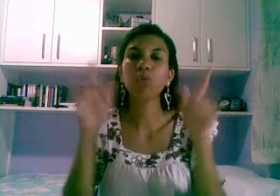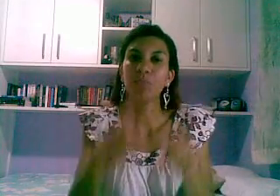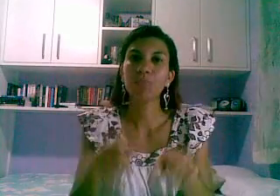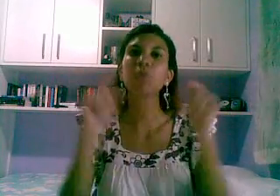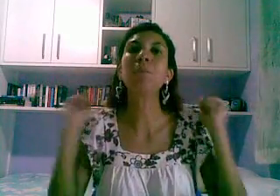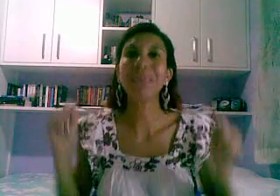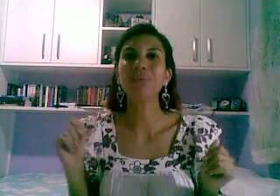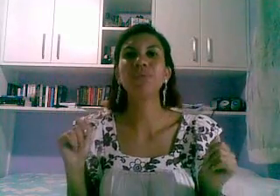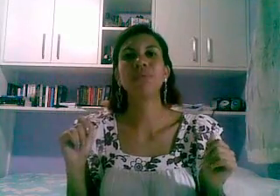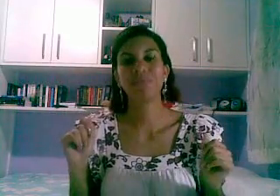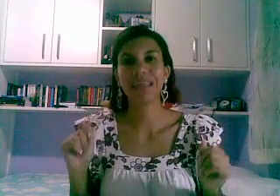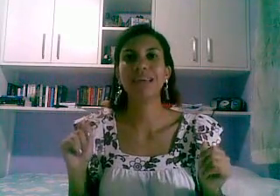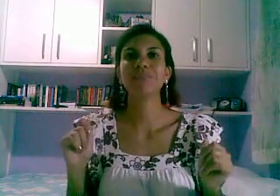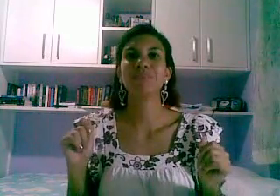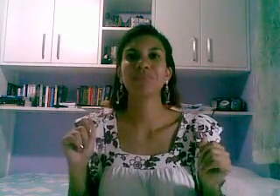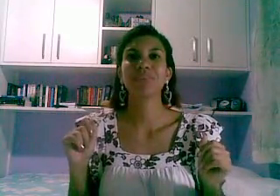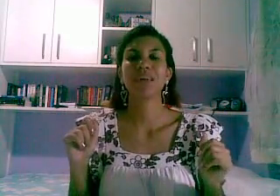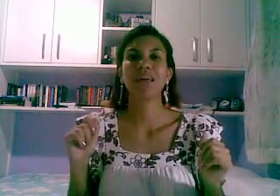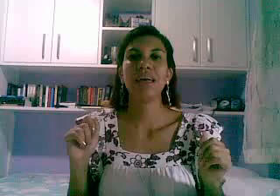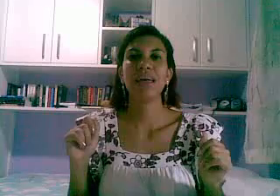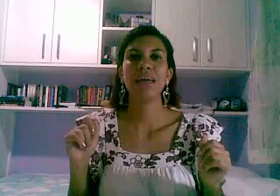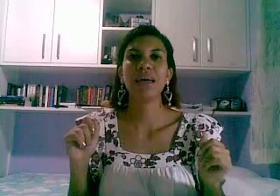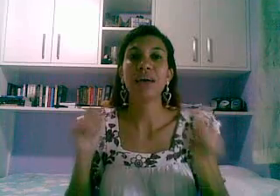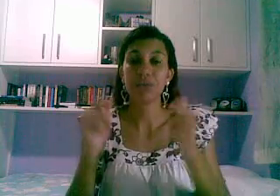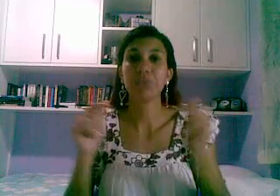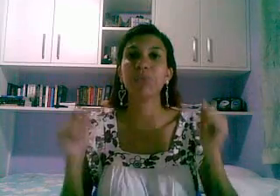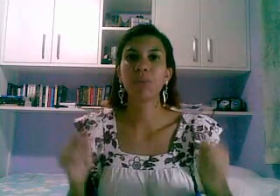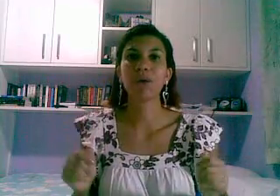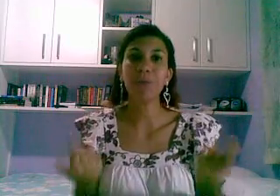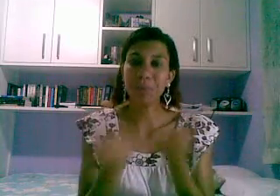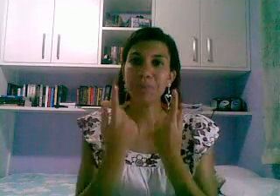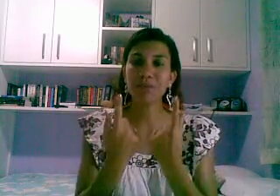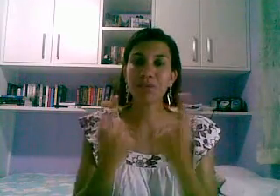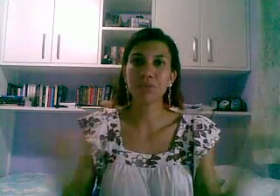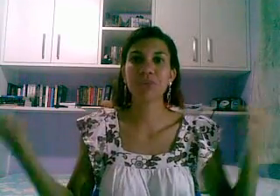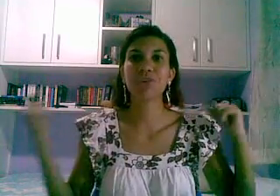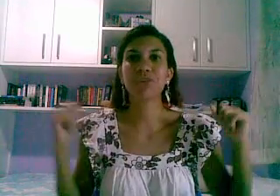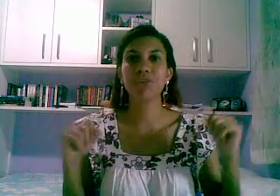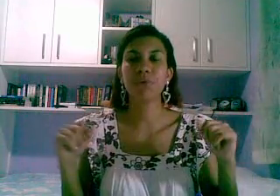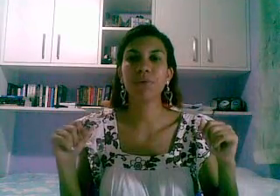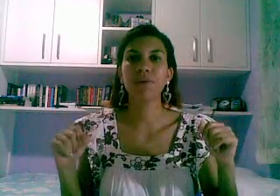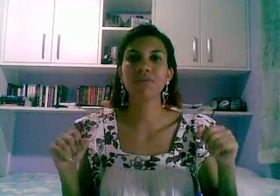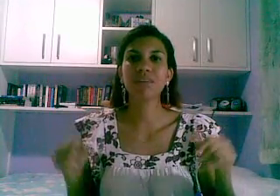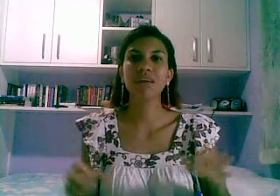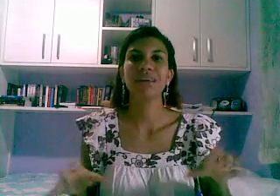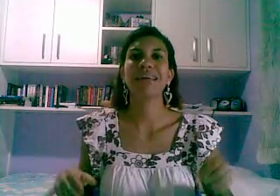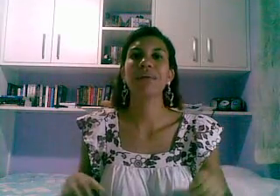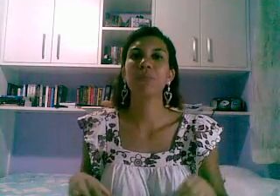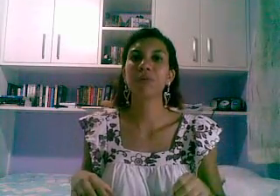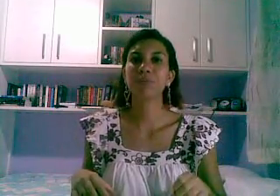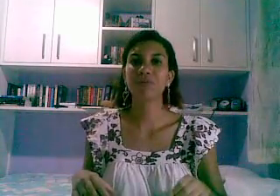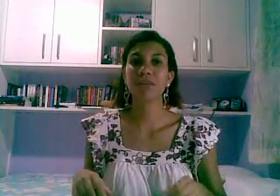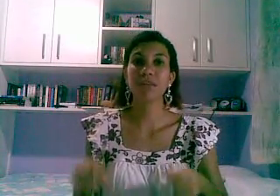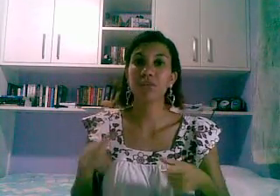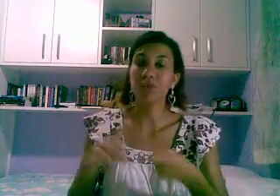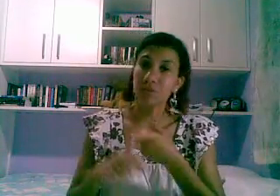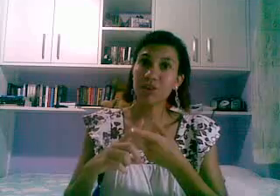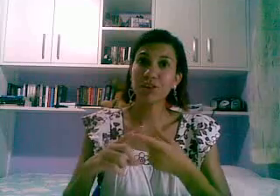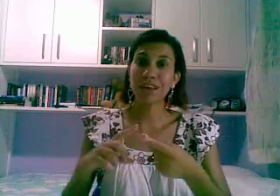mundo domingo tem resumo do blog o primeiro resumo de 2011 e aí eu mostro pra vocês os livros que